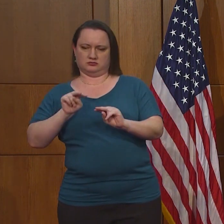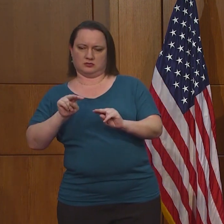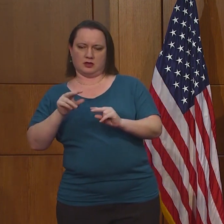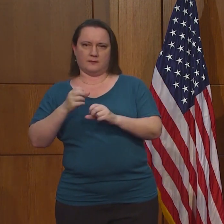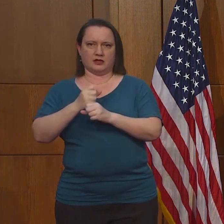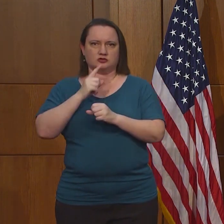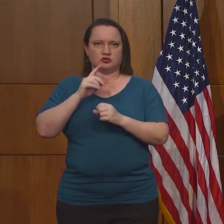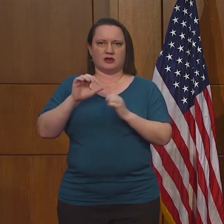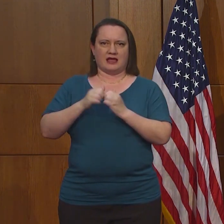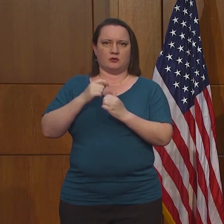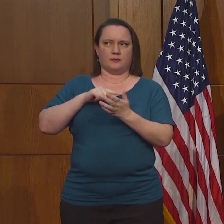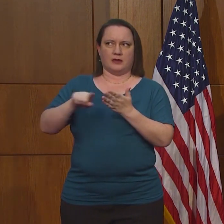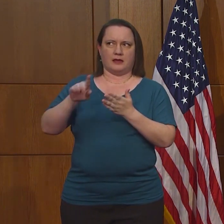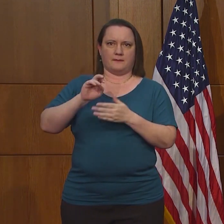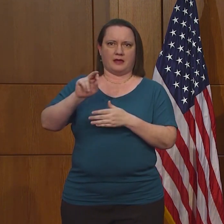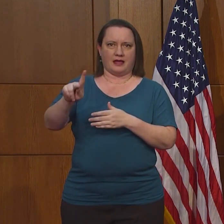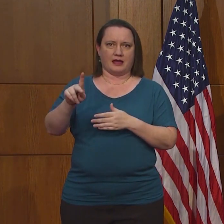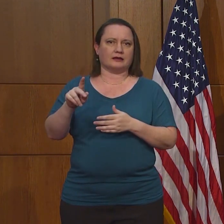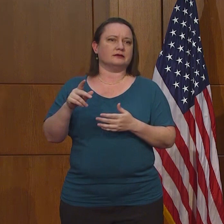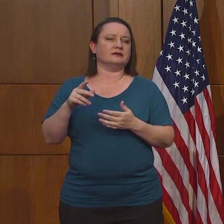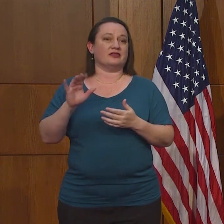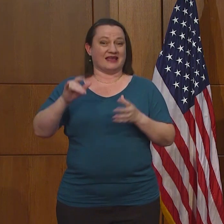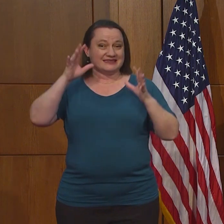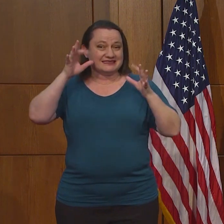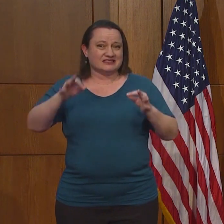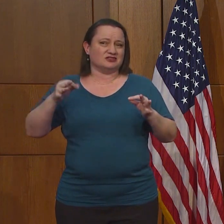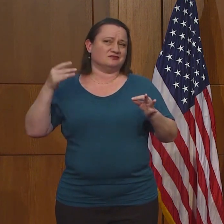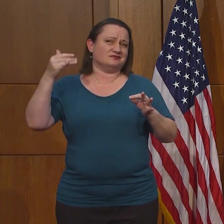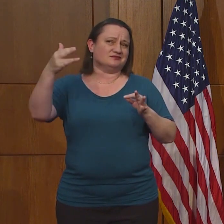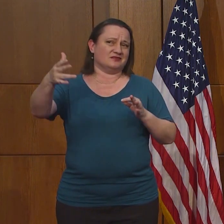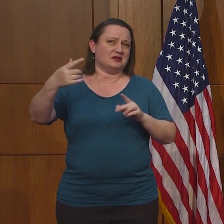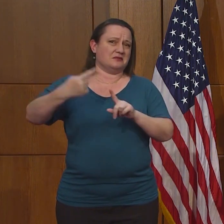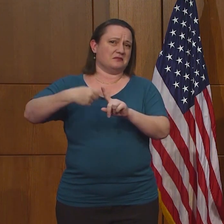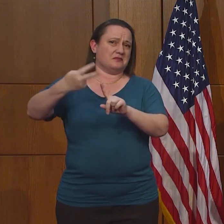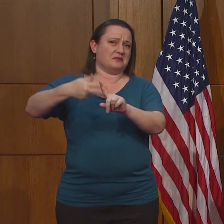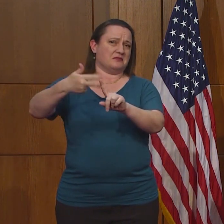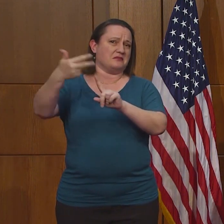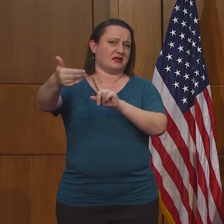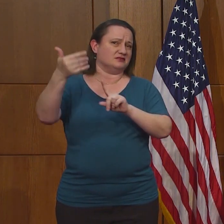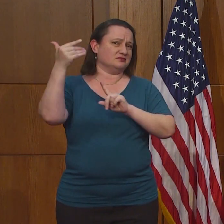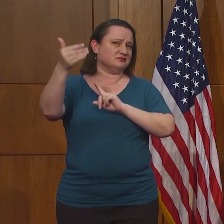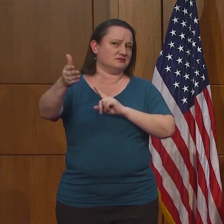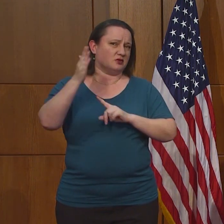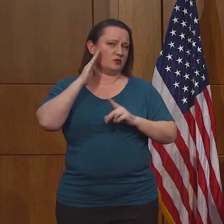seguir hablando hasta poder hacer una decisión, pero va a tomar un par de meses más.